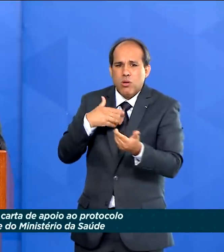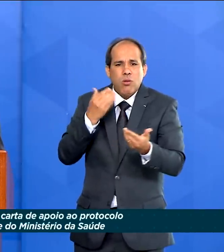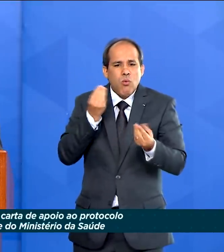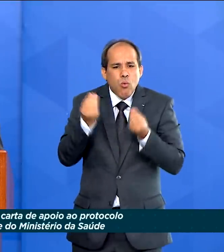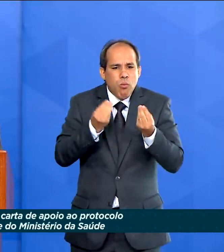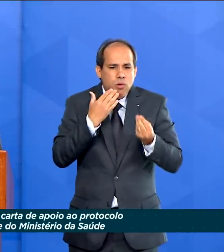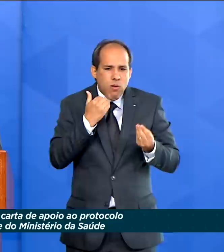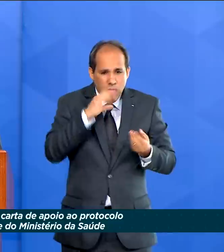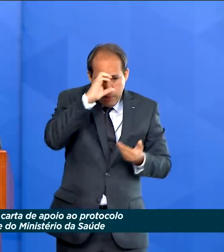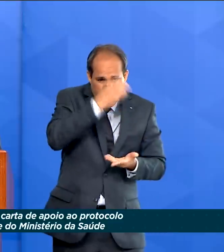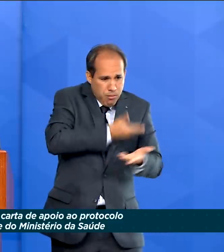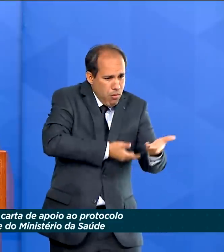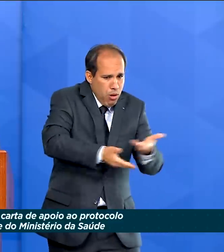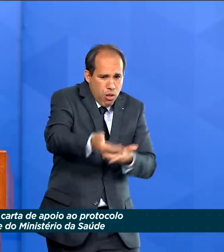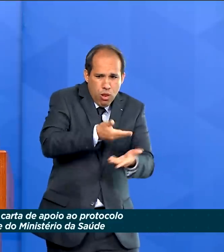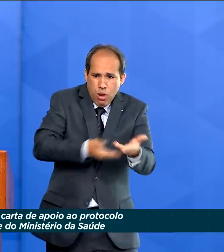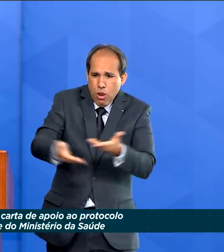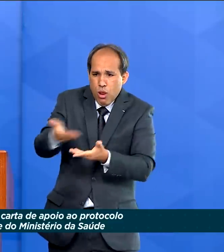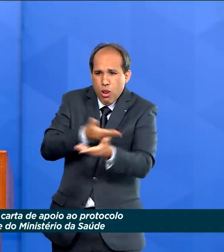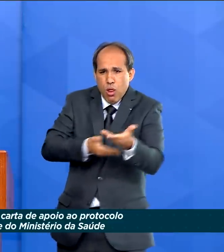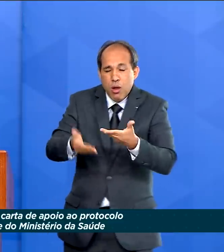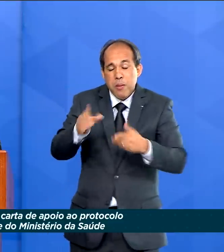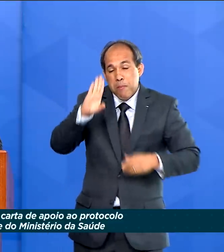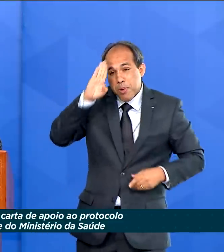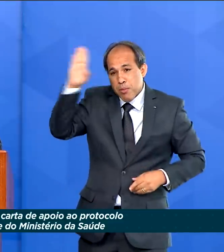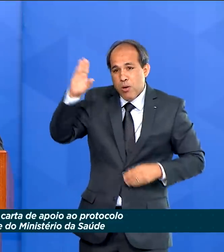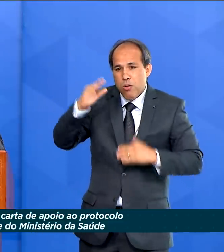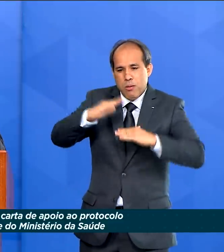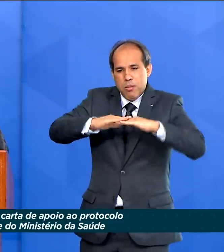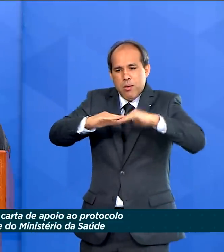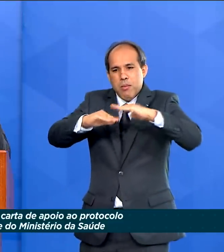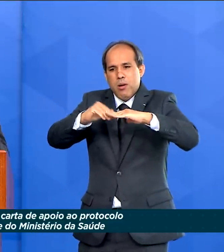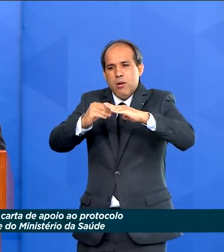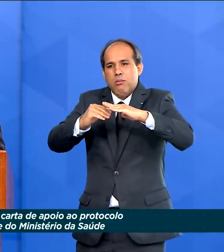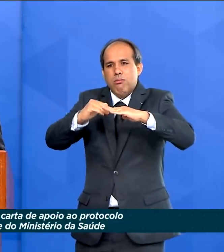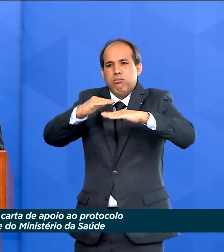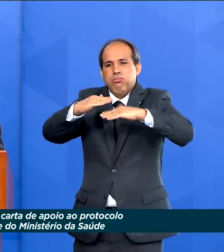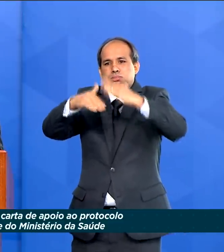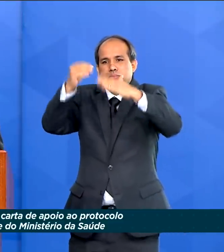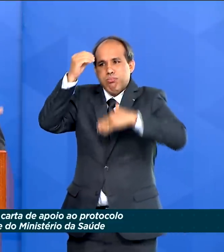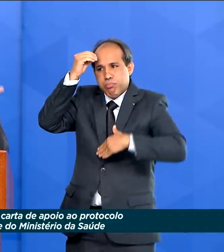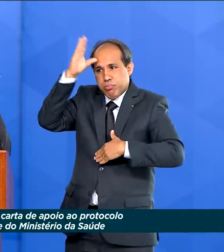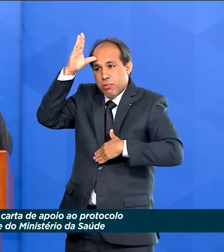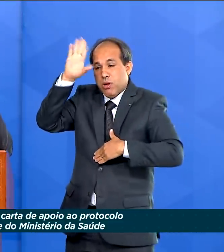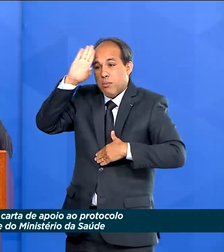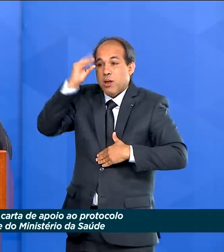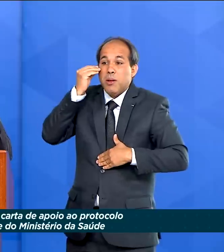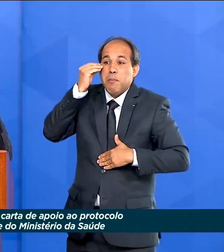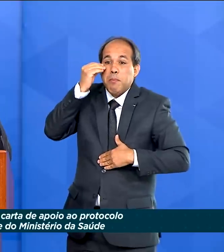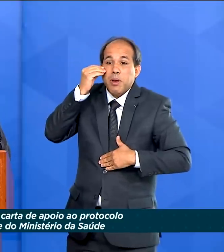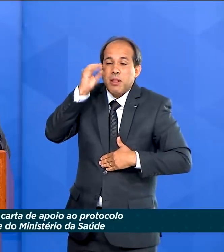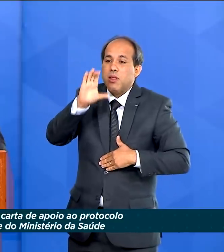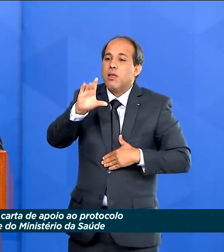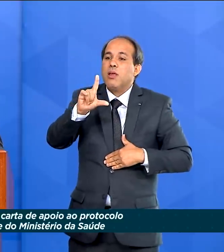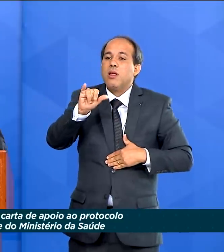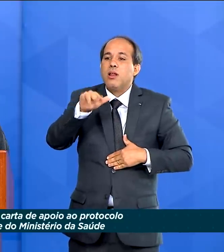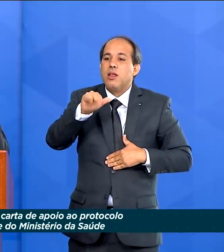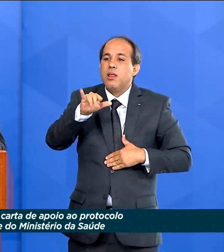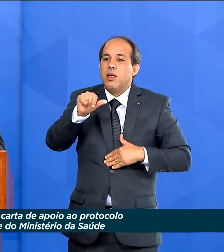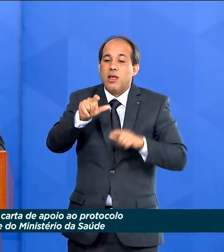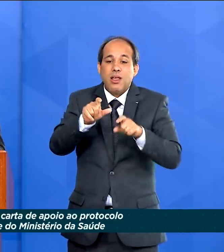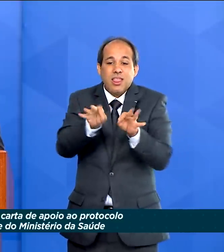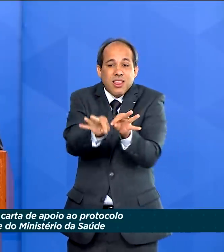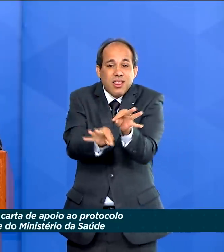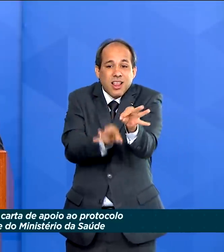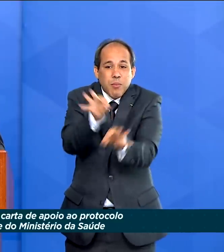principalmente construímos o nosso conhecimento através da experiência clínica de cada um que tem